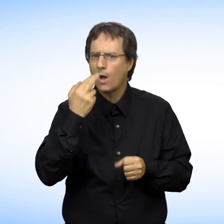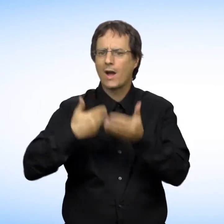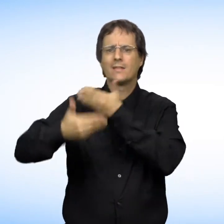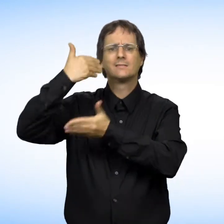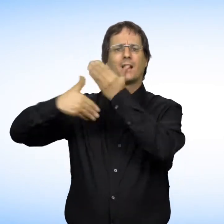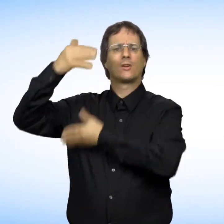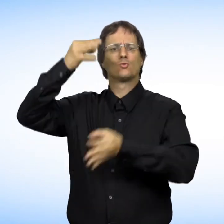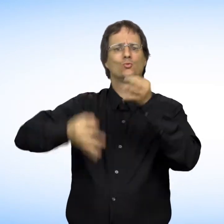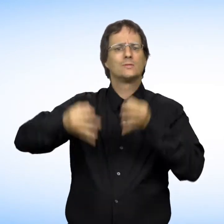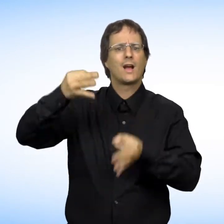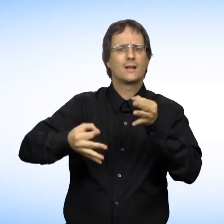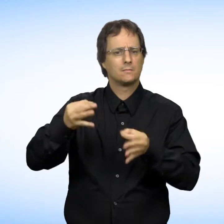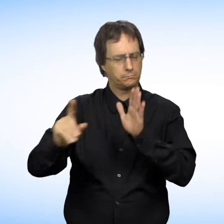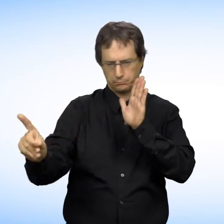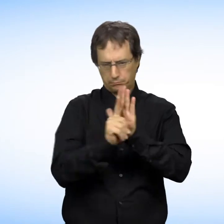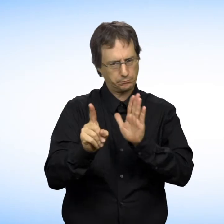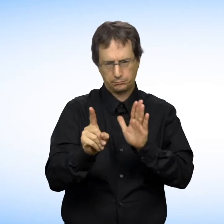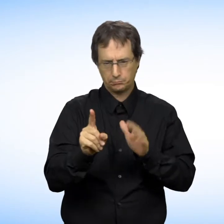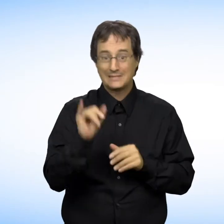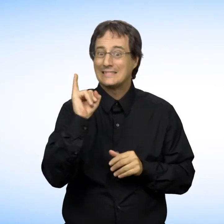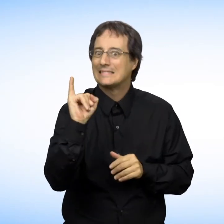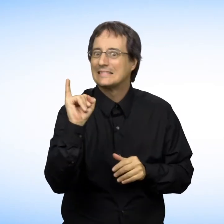travail en raison de vos antécédents judiciaires si